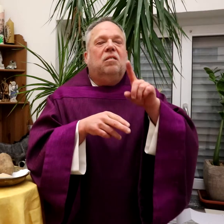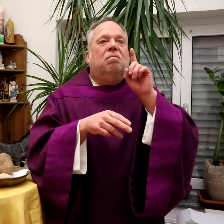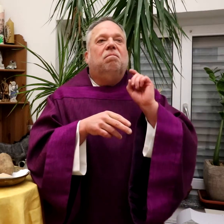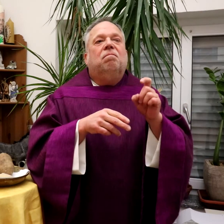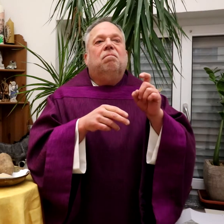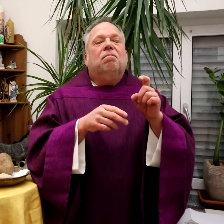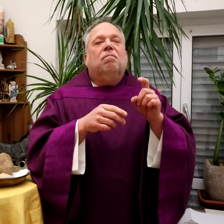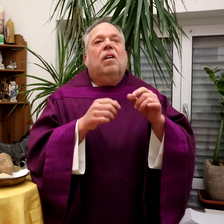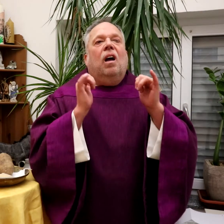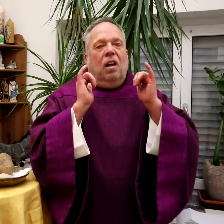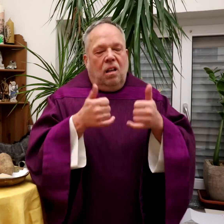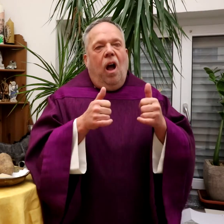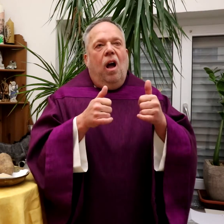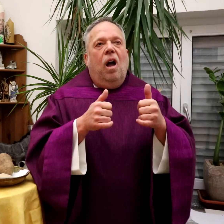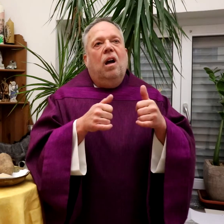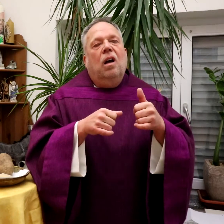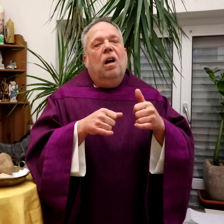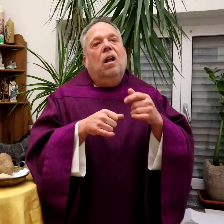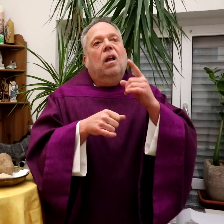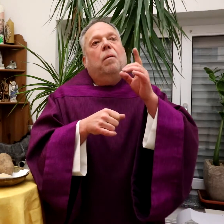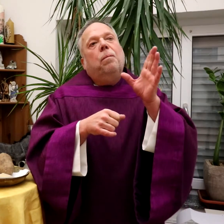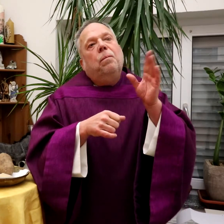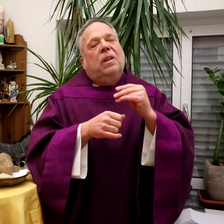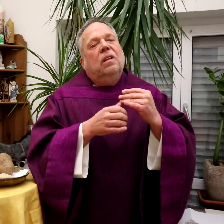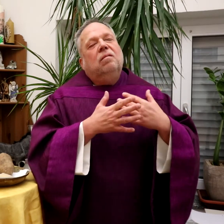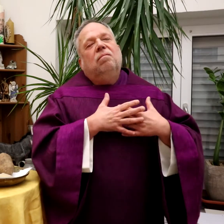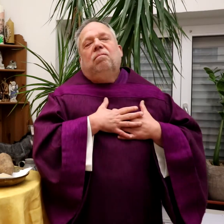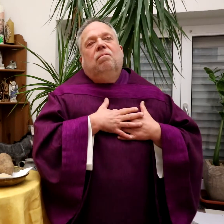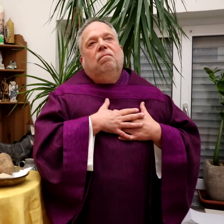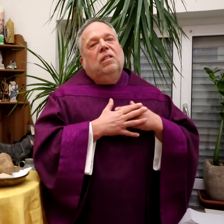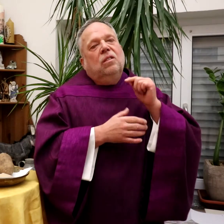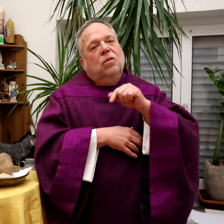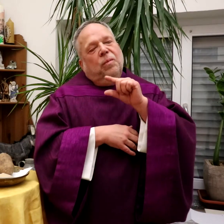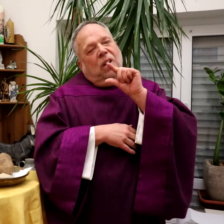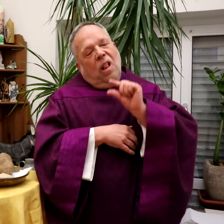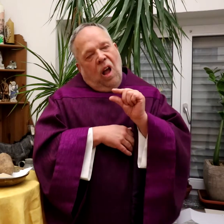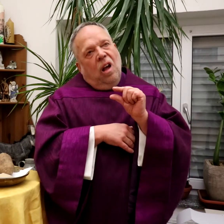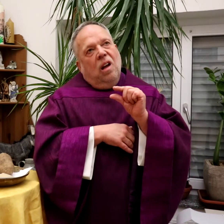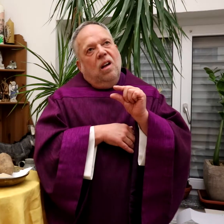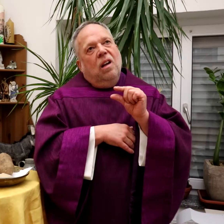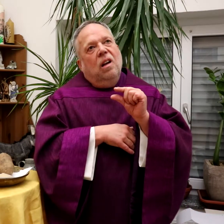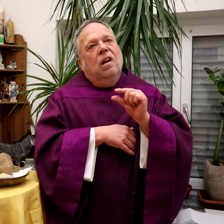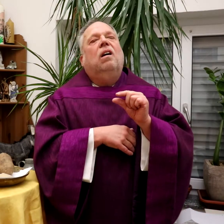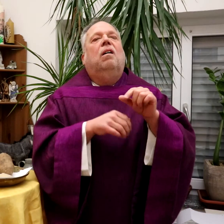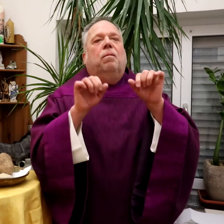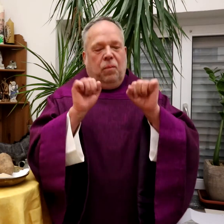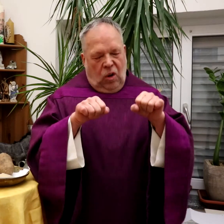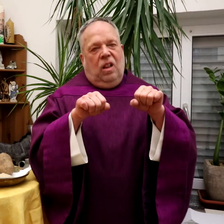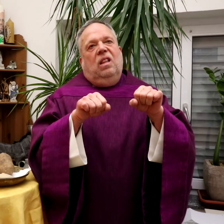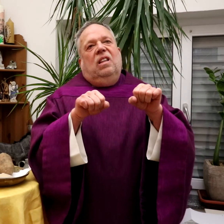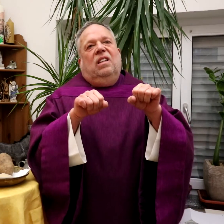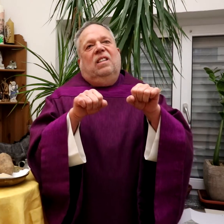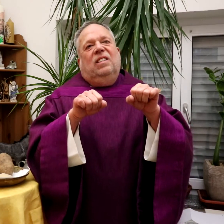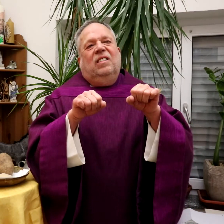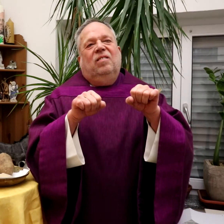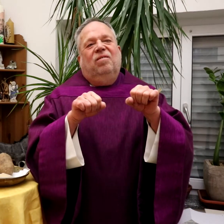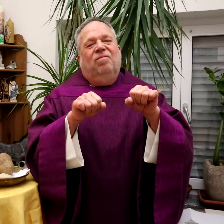Ist Gerechtigkeit möglich? Ja, Gerechtigkeit ist möglich mit der Liebe zu dem Kleinen.